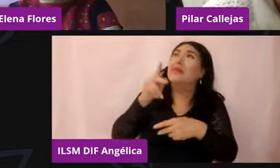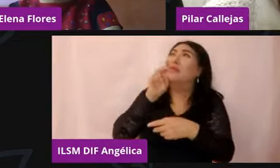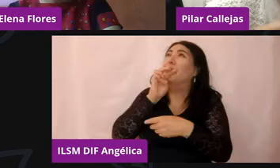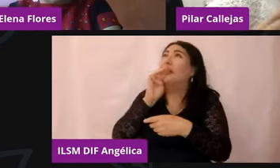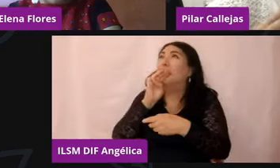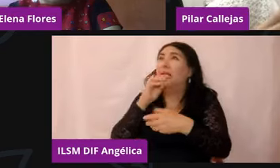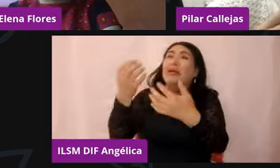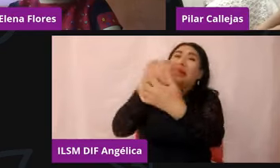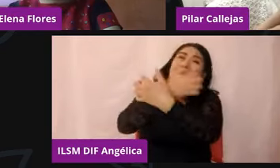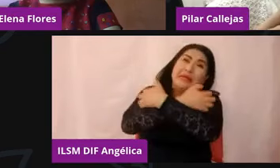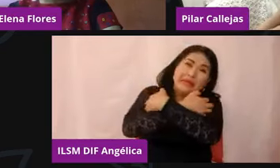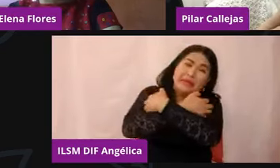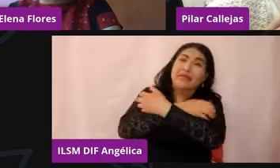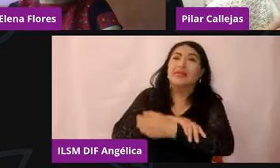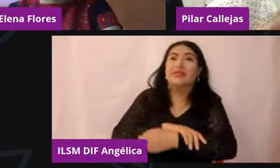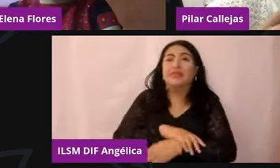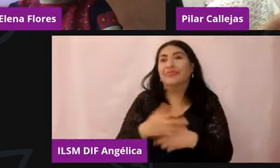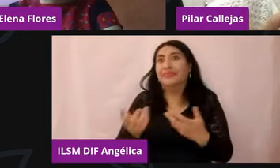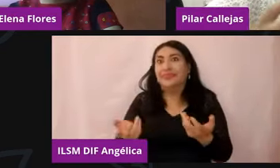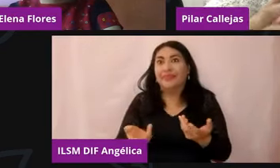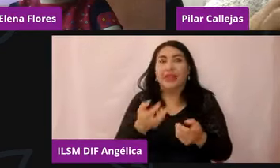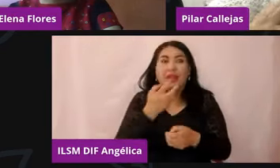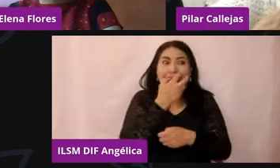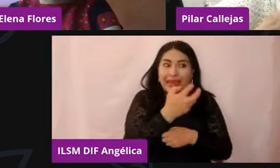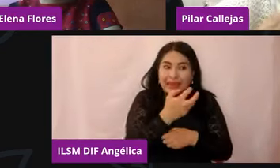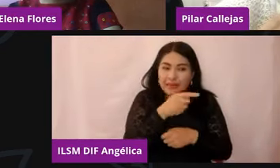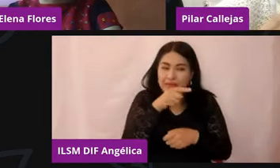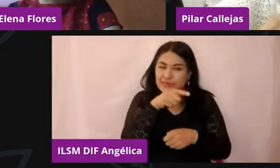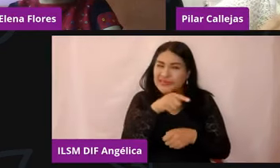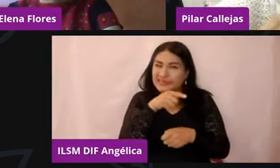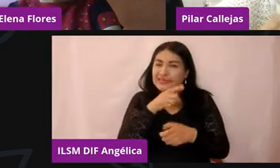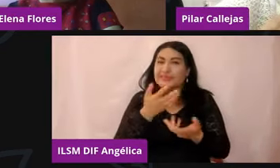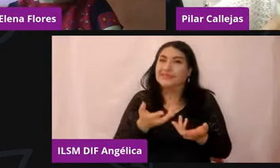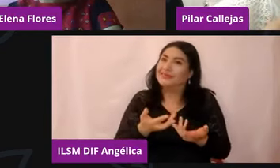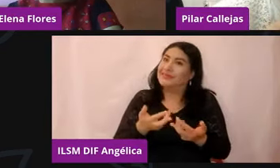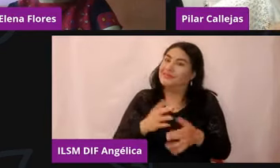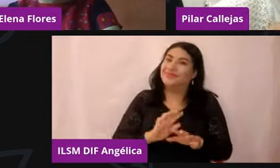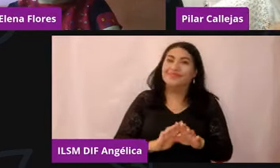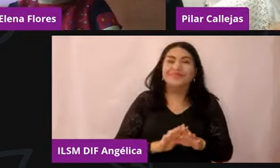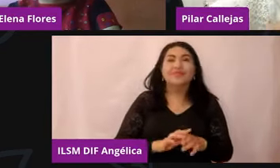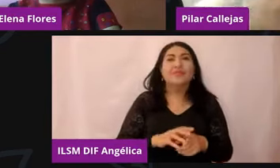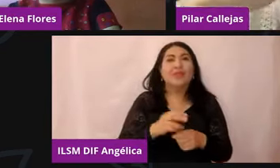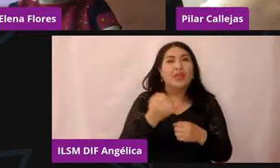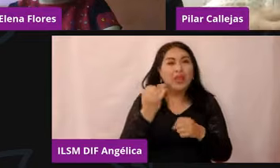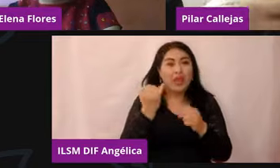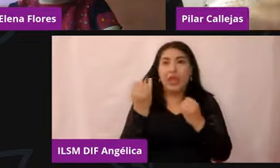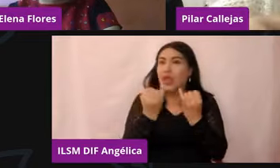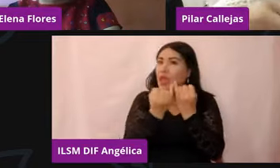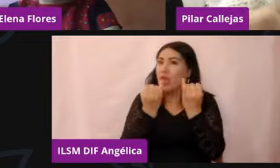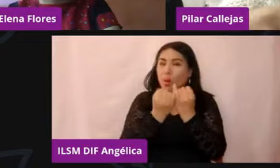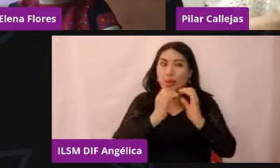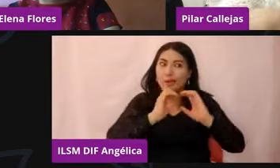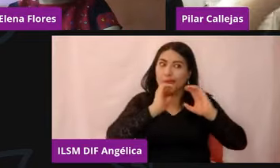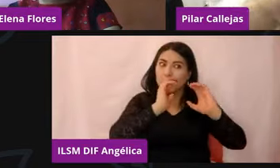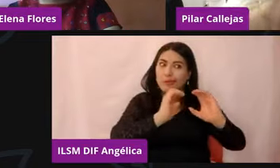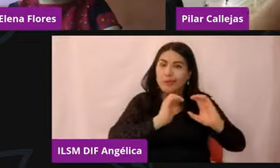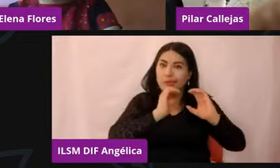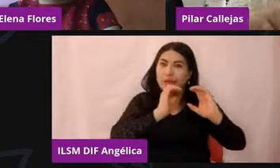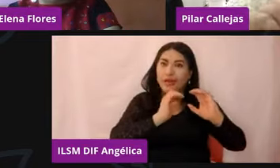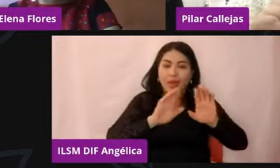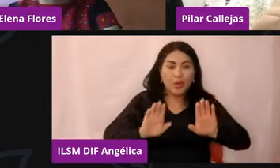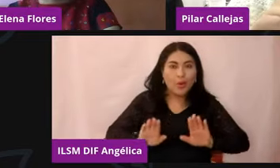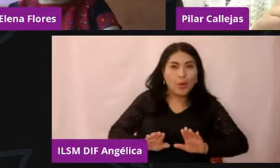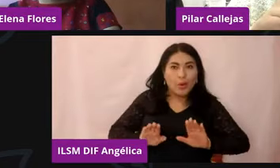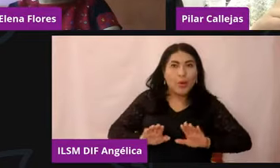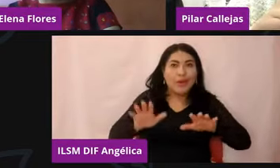ya no. Entonces, todas estas cosas muy regresivas también te hablan de algo, es un cambio de comportamiento, no